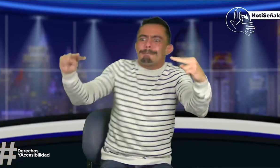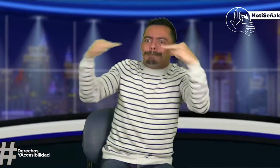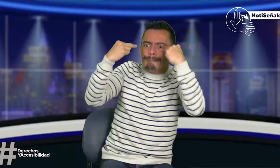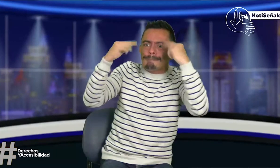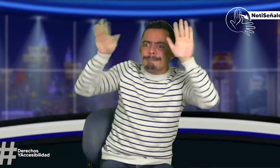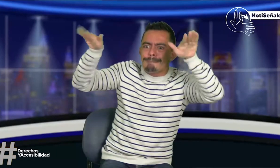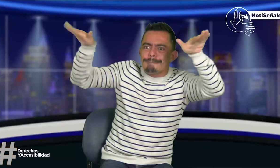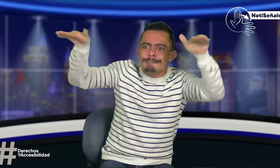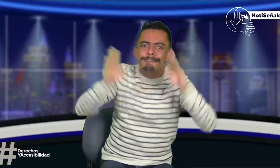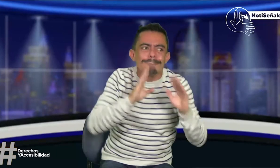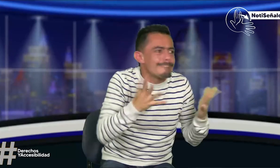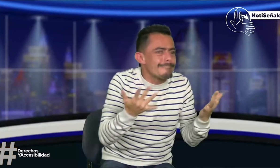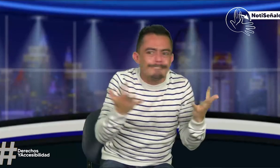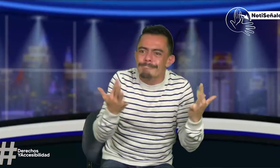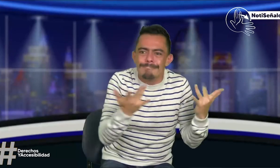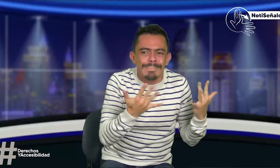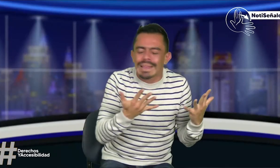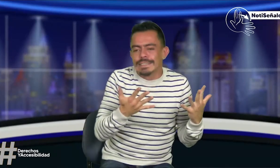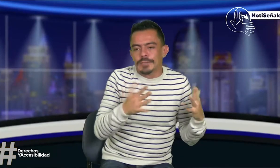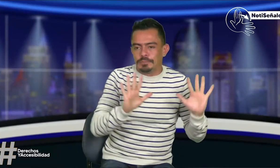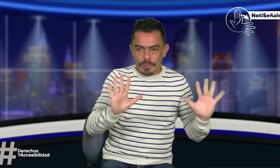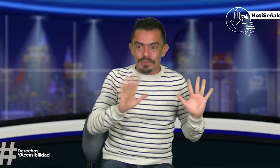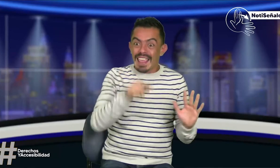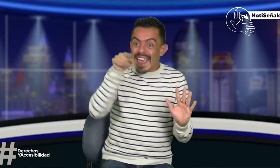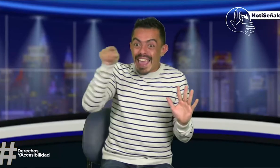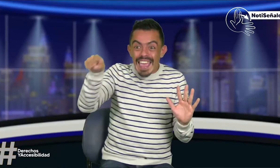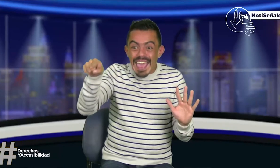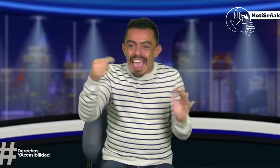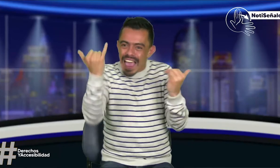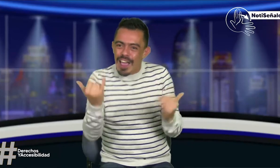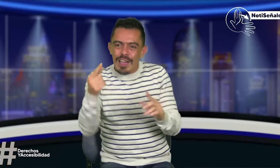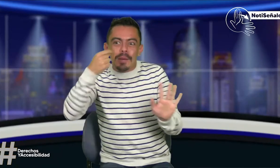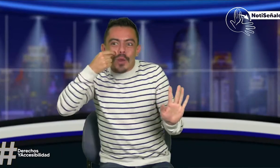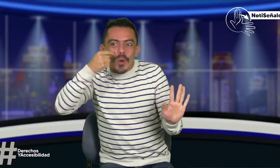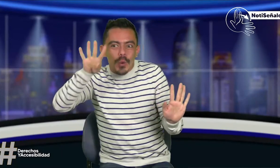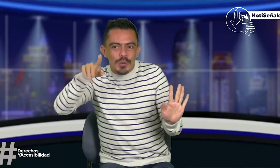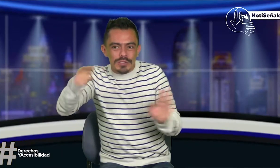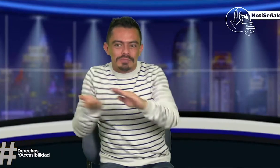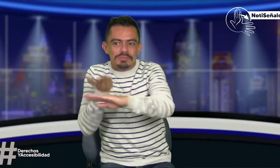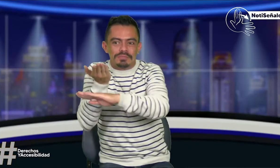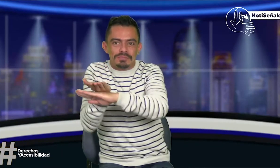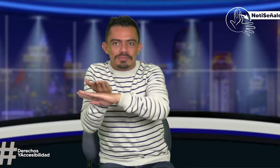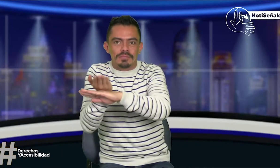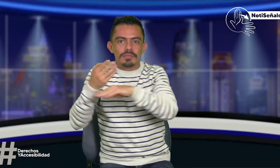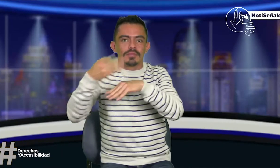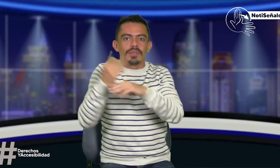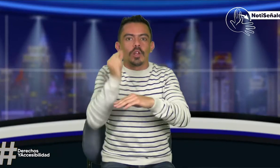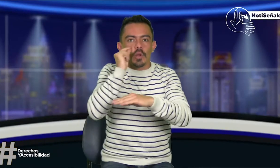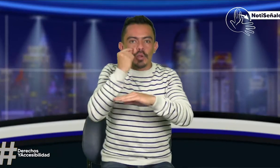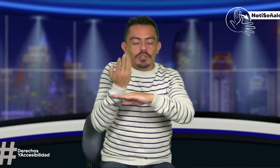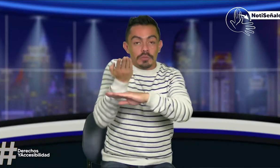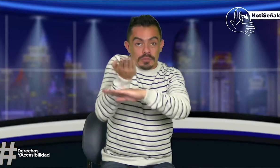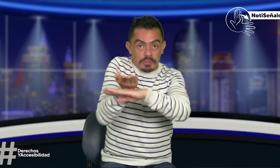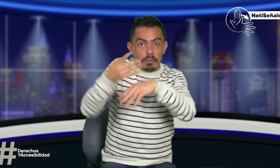ellos buscan cómo hacerlo, pero no se encuentran estos espacios. También, como lo dice Luzmán,